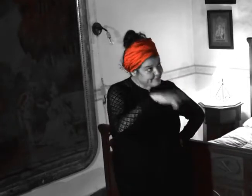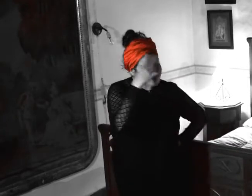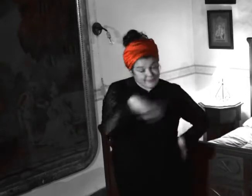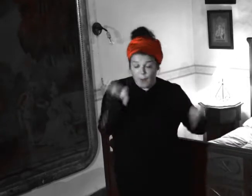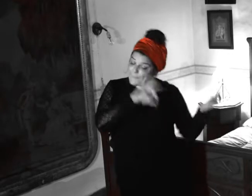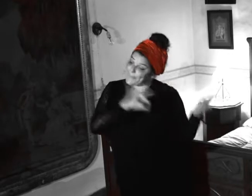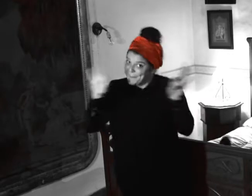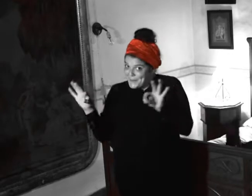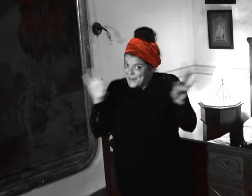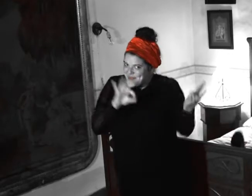ocupar